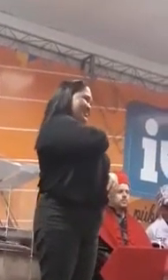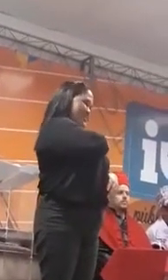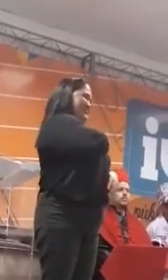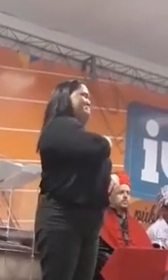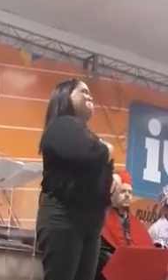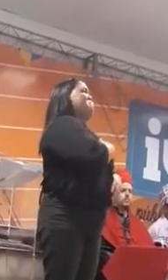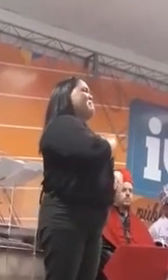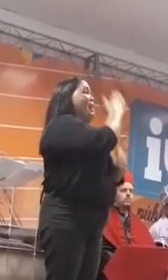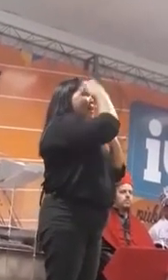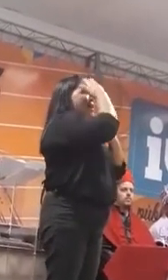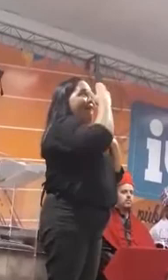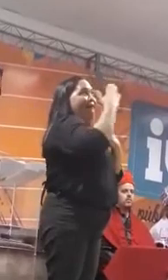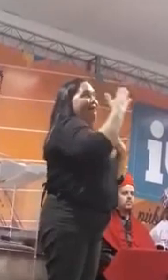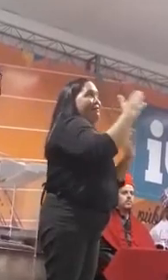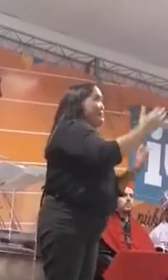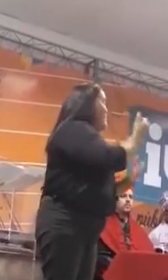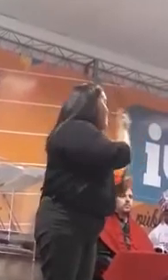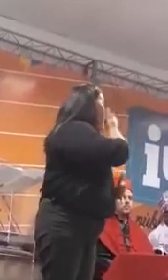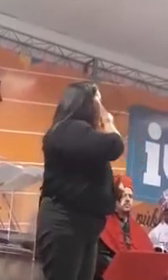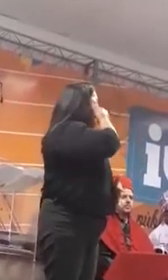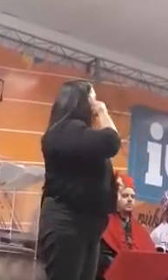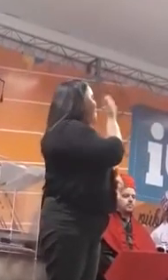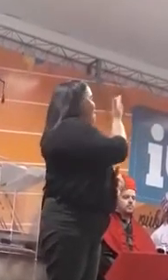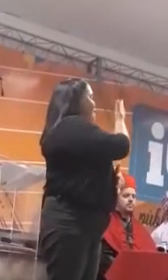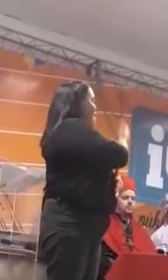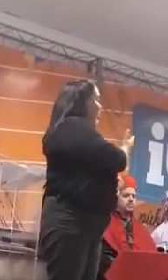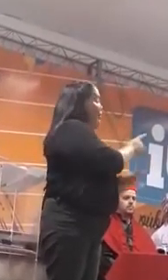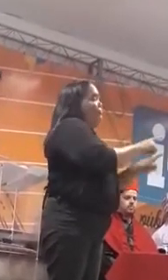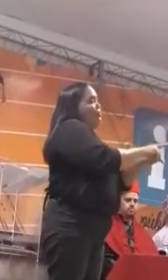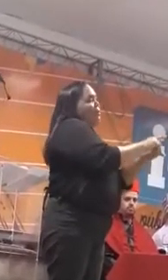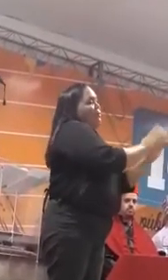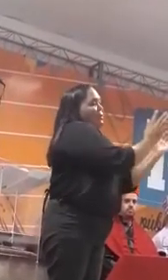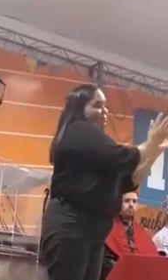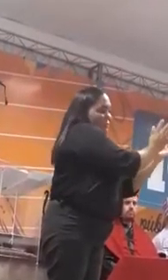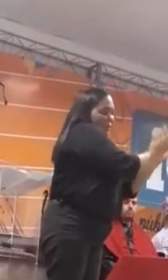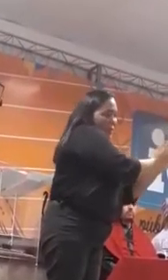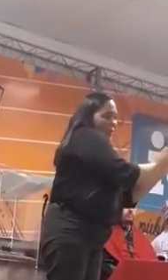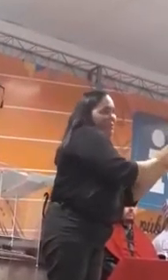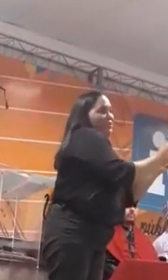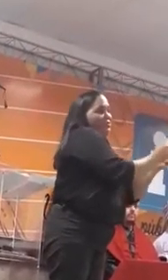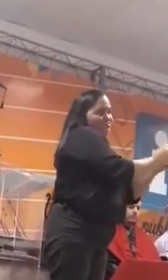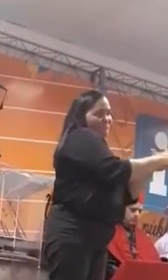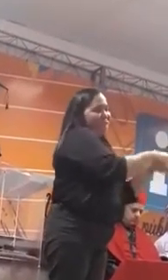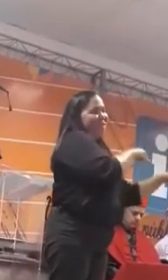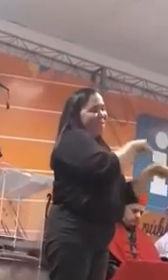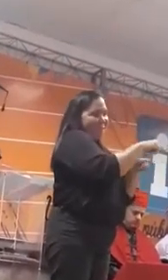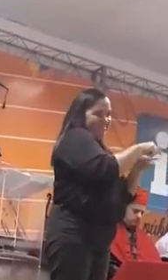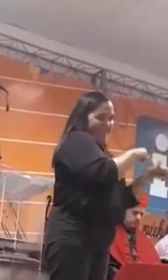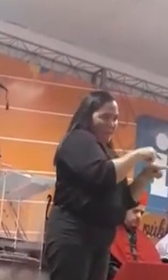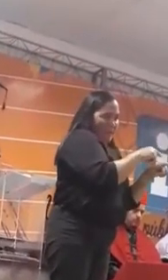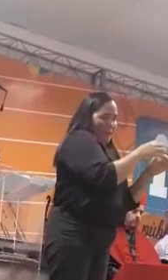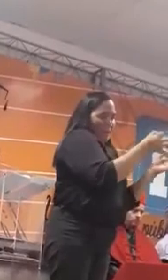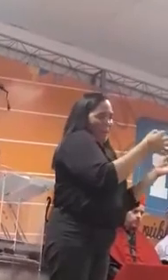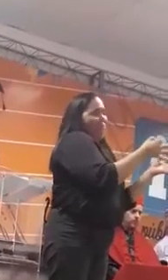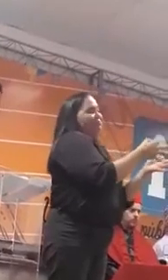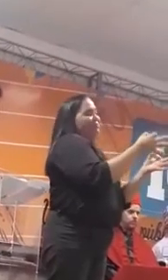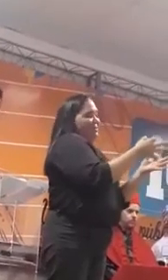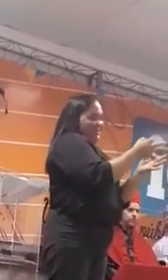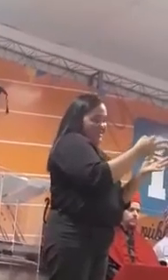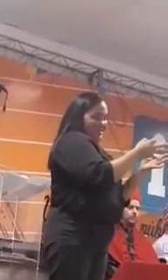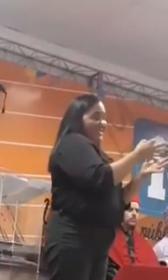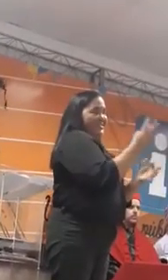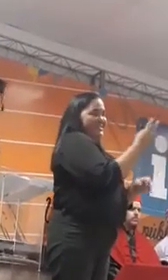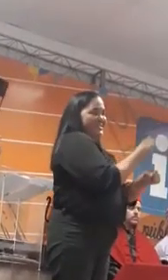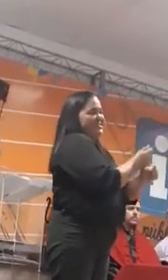Agradecemos ao Ritu Almada e a sua equipe. Muito obrigado pelo excelente trabalho que foi feito ao longo desses anos com a